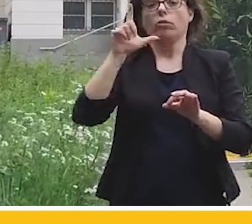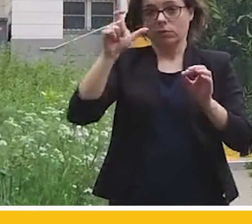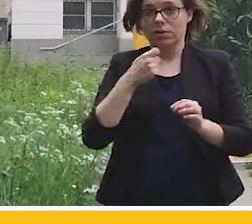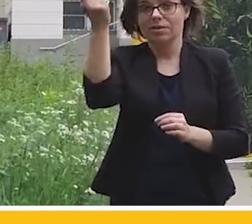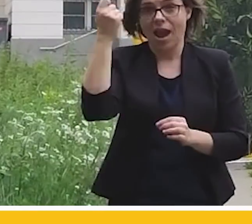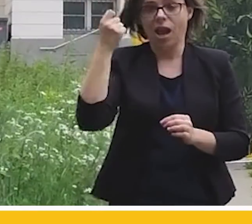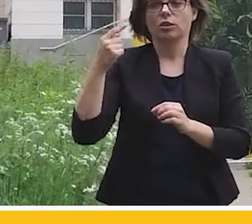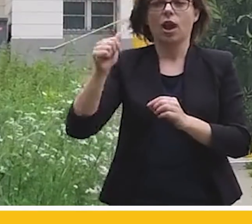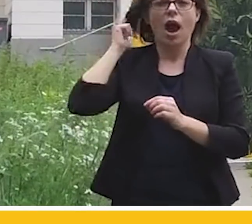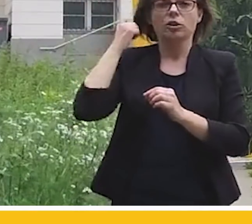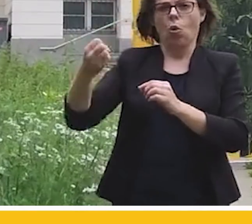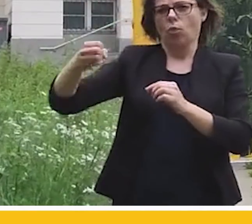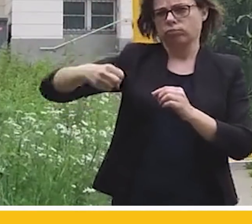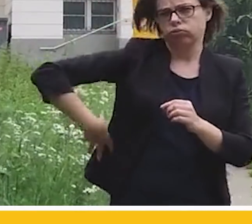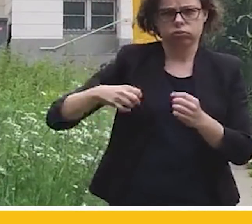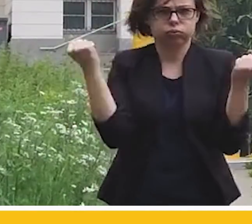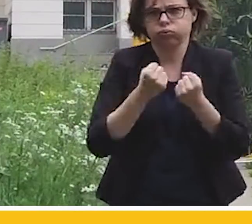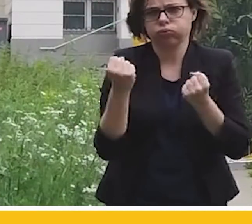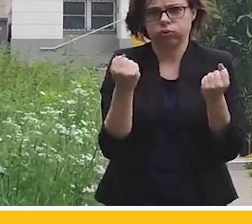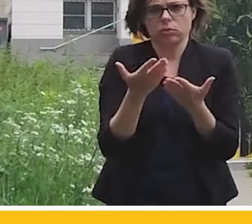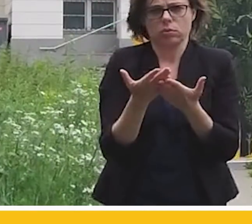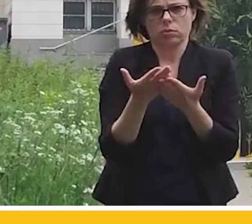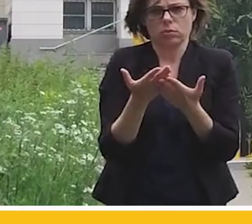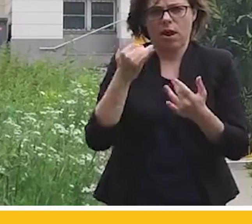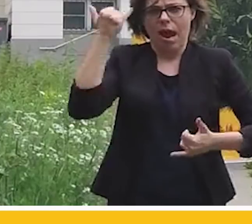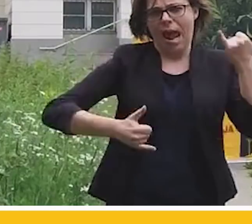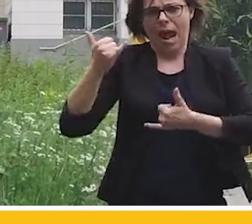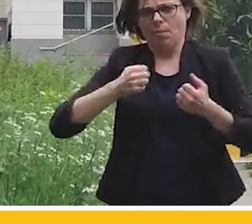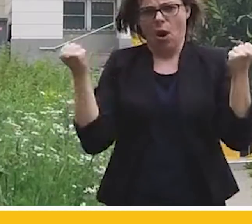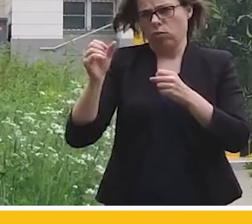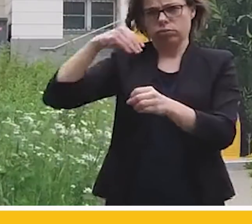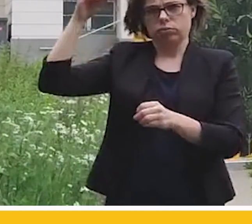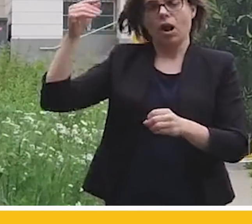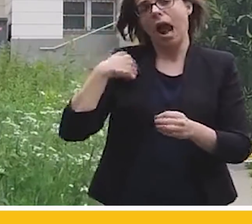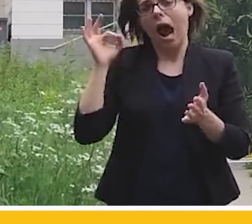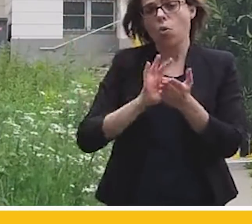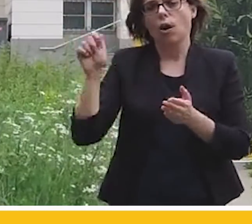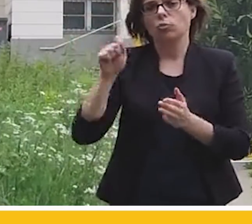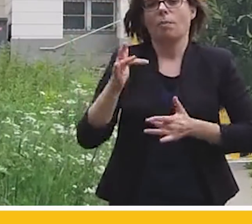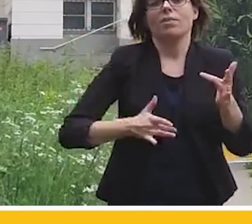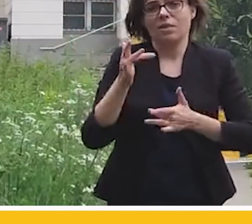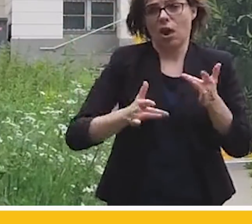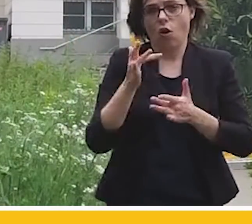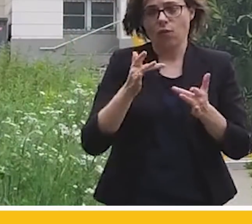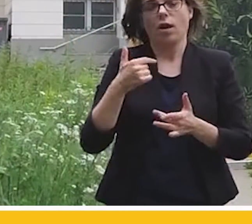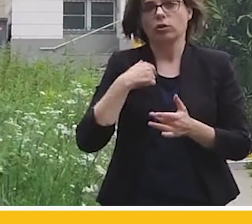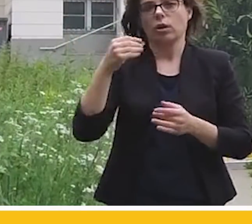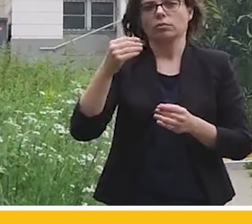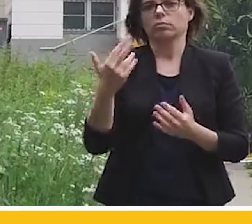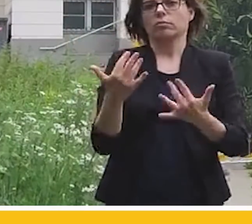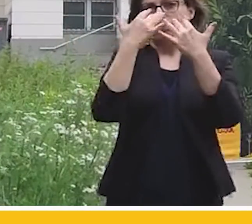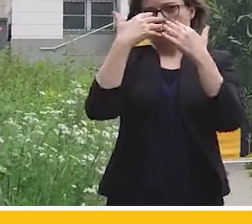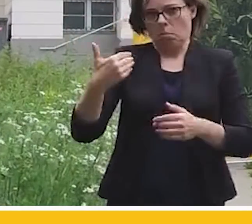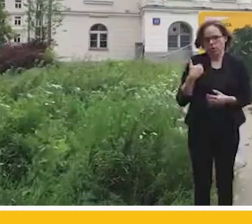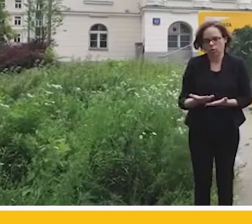przyjechałem na rowerze, więc miałem okazję to poczuć na własnych płucach.